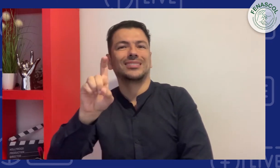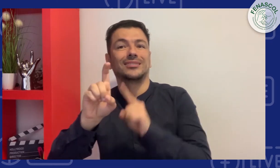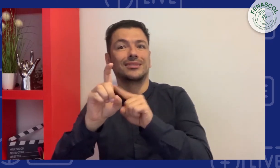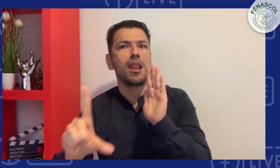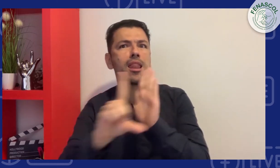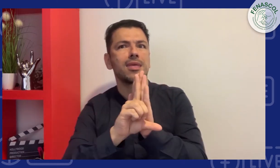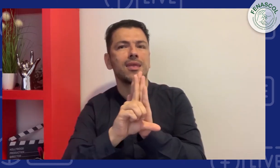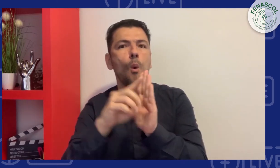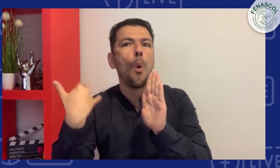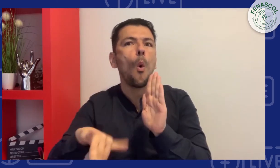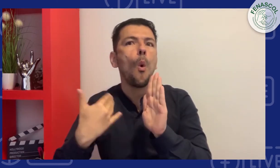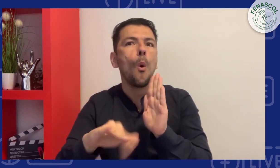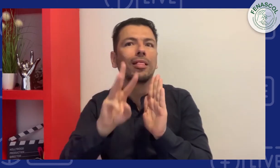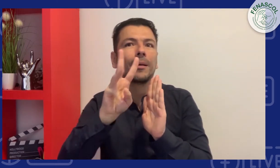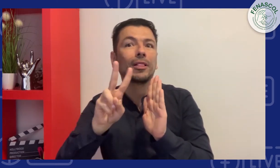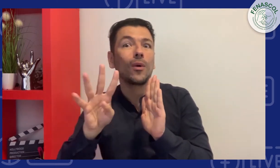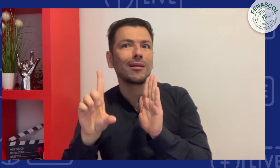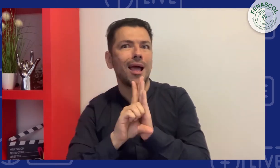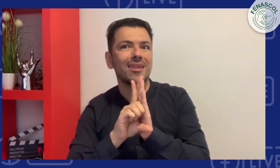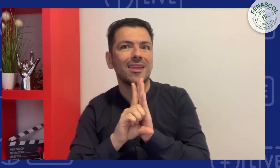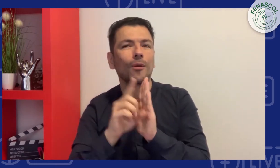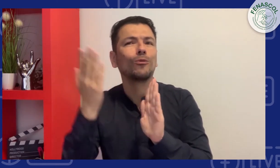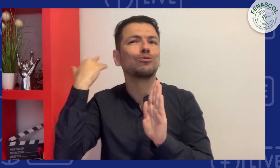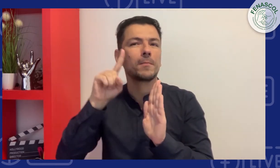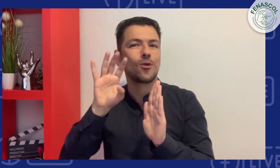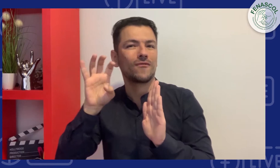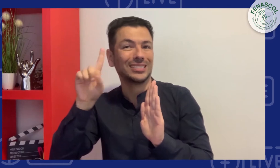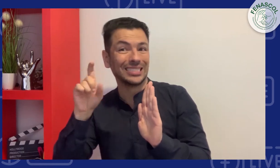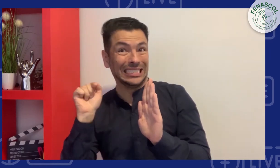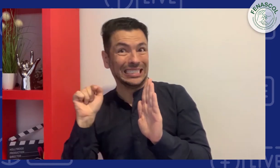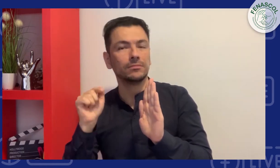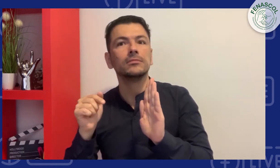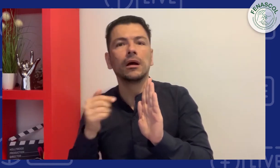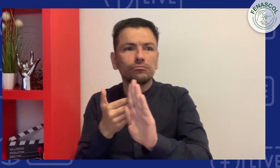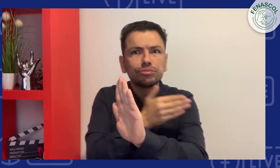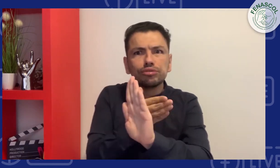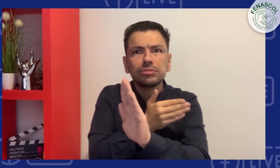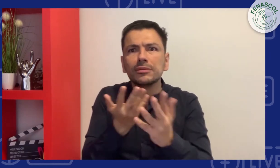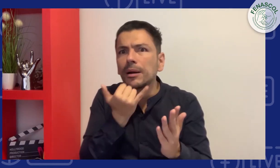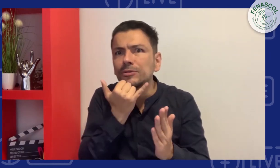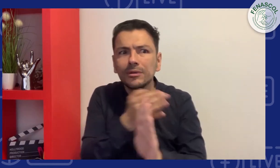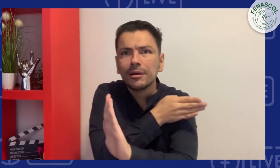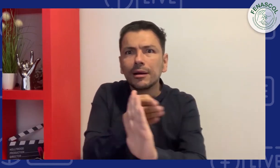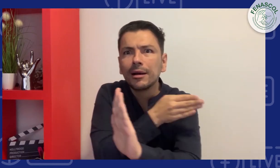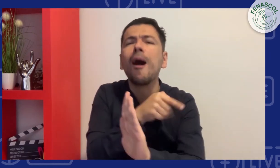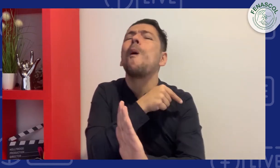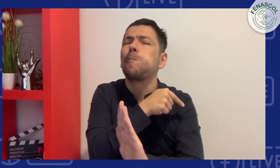año de 1996, cuando se crea la Ley 324 de ese mismo año, hay una ruptura,